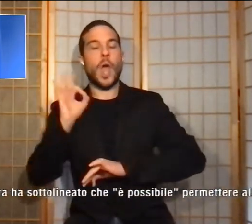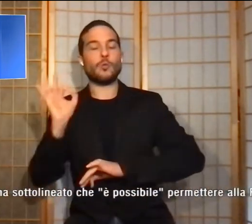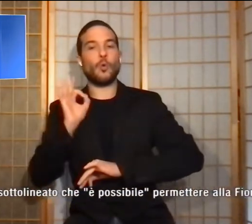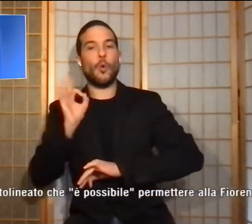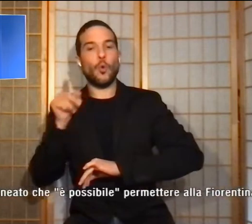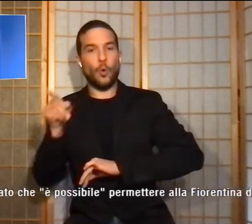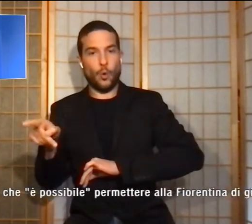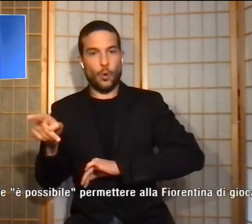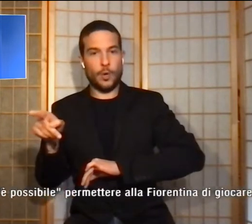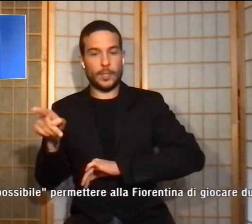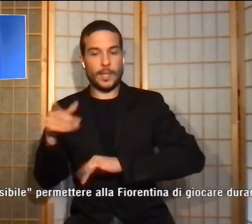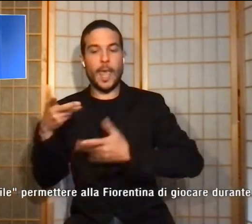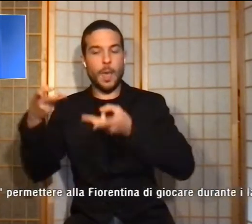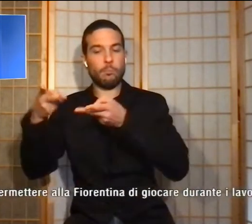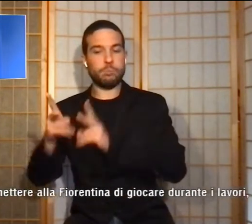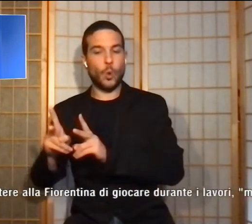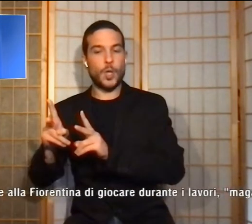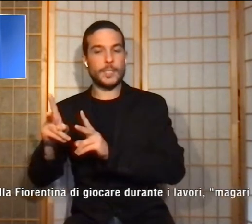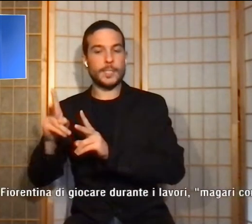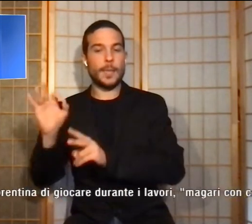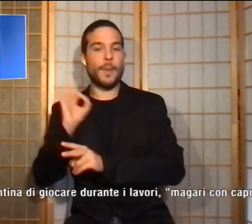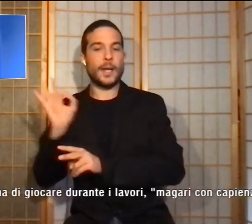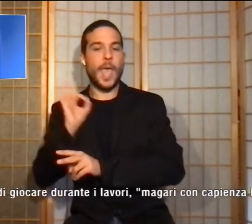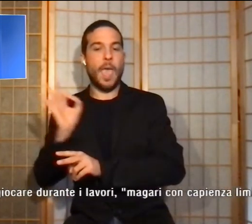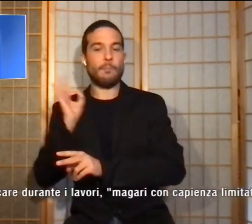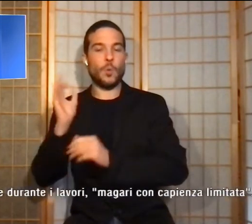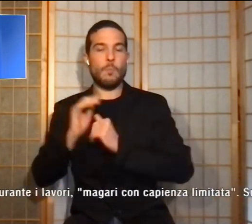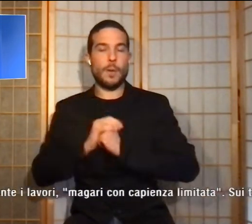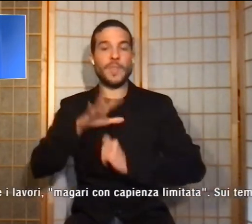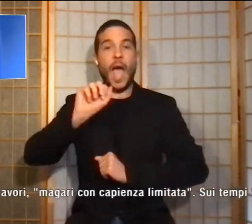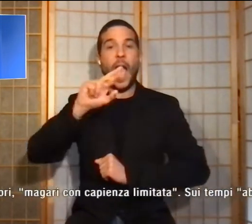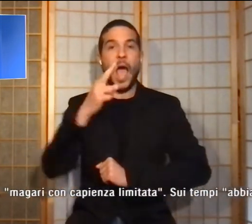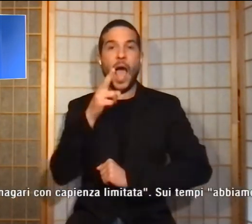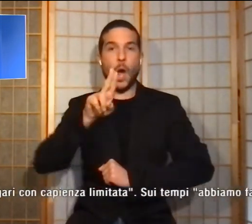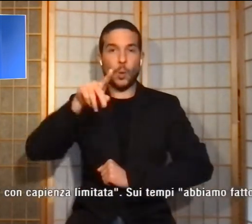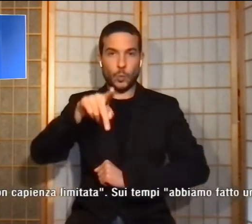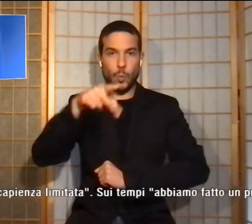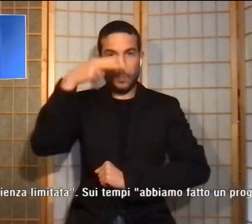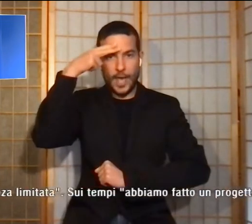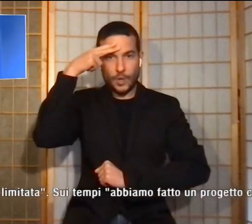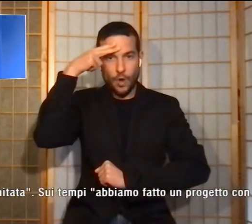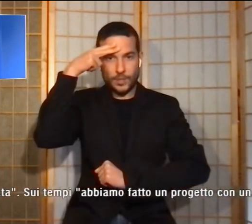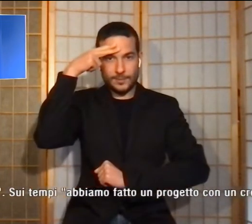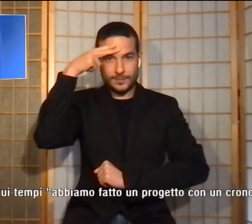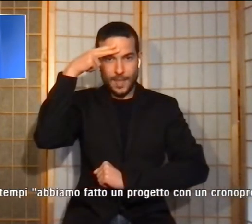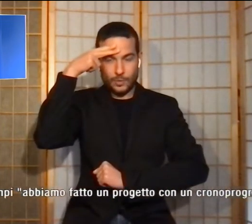saranno caratterizzate da posti premium. Arup, ha ricordato ancora, ha